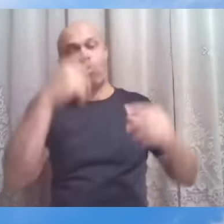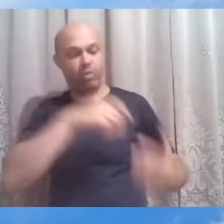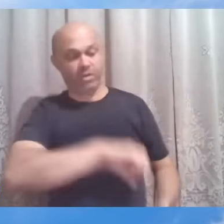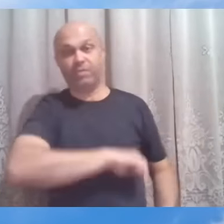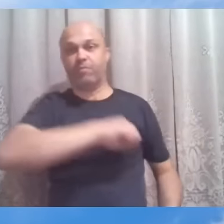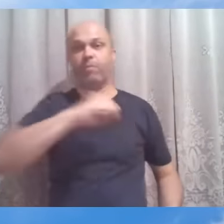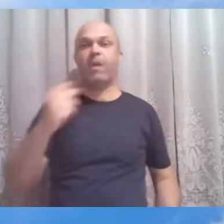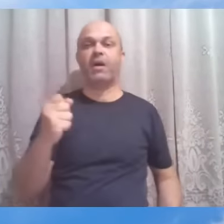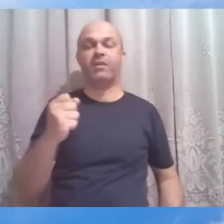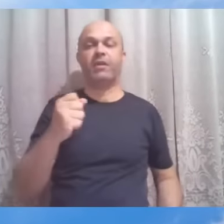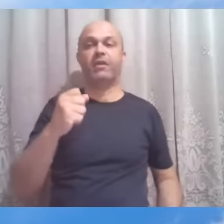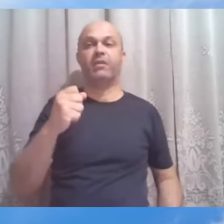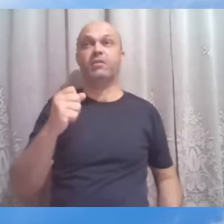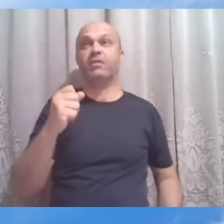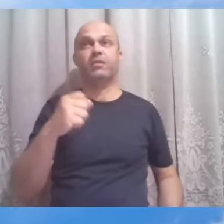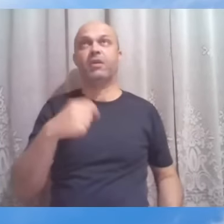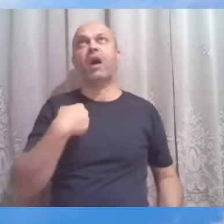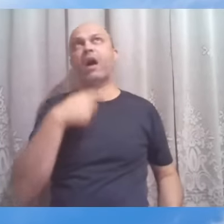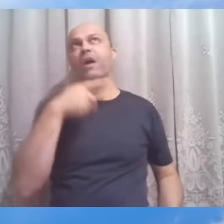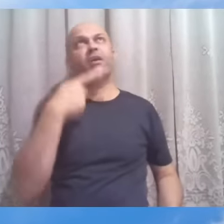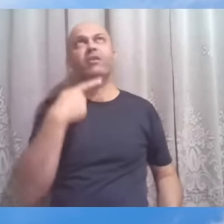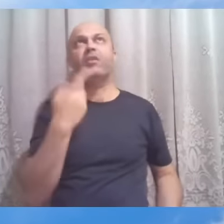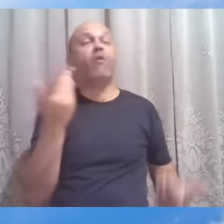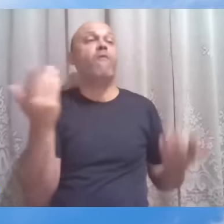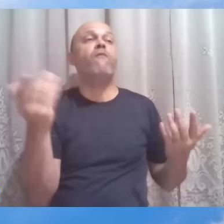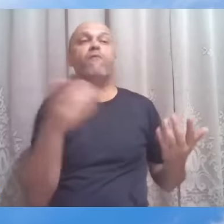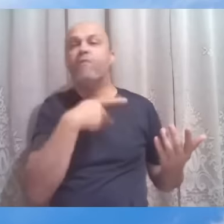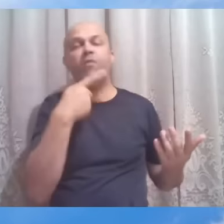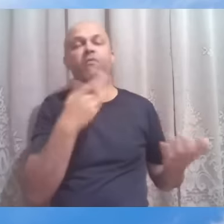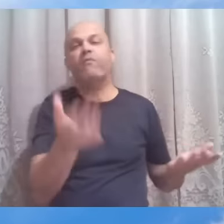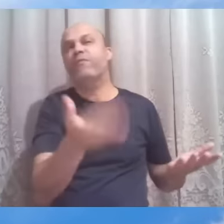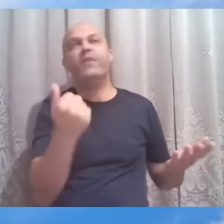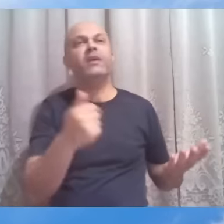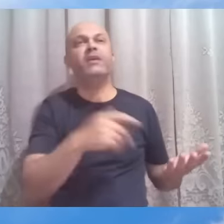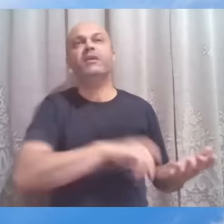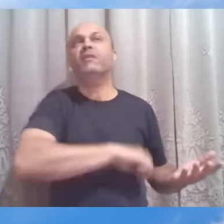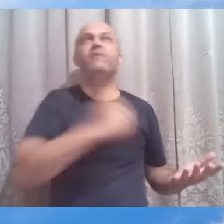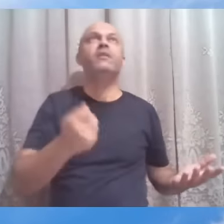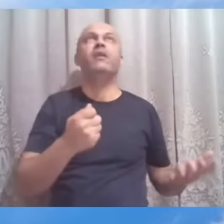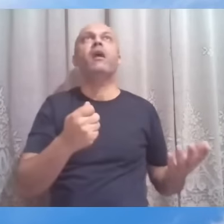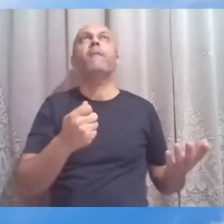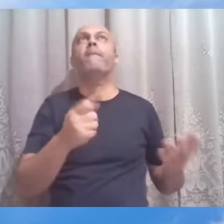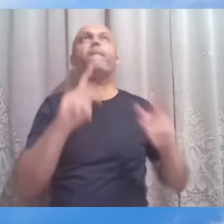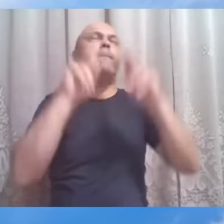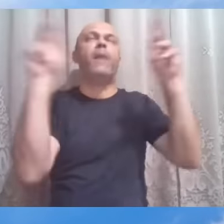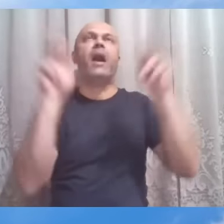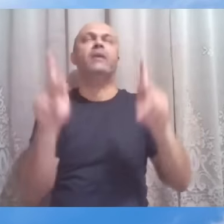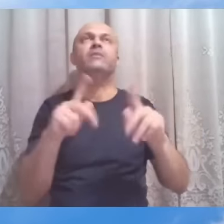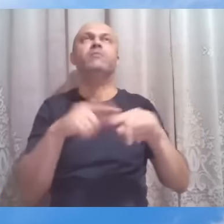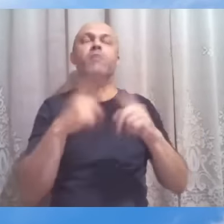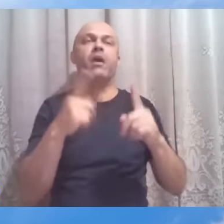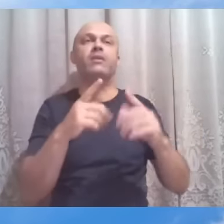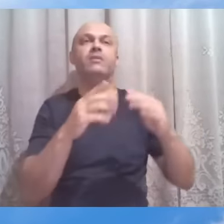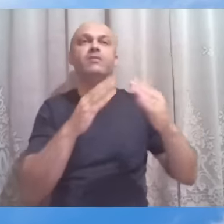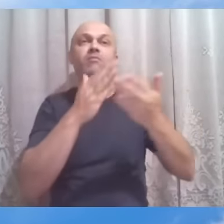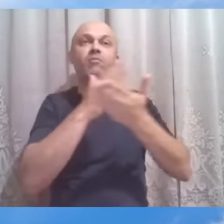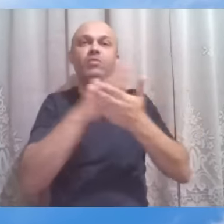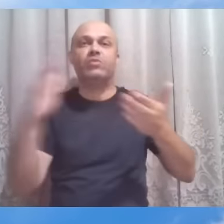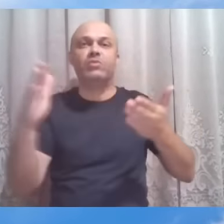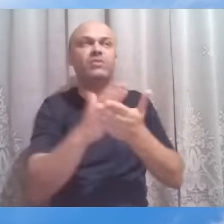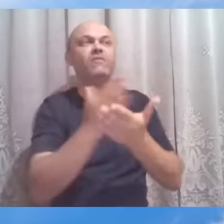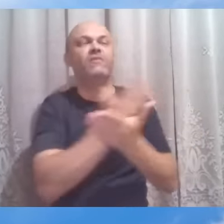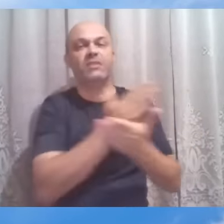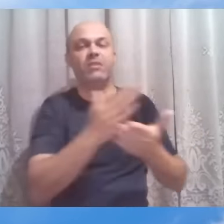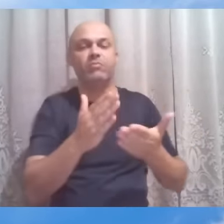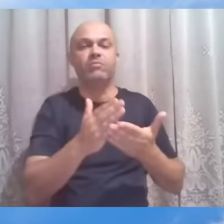quando ele fala, não vim trazer a paz, mas a divisão. Se ele mesmo, em outro momento, disse, a minha paz vos deixo, como agora nos disse que não trouxe a paz,